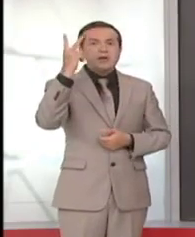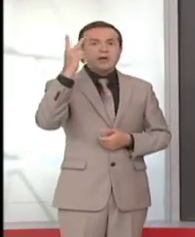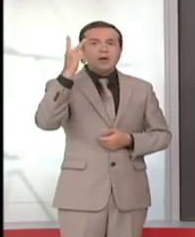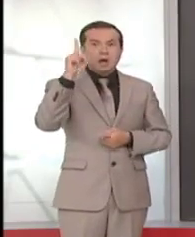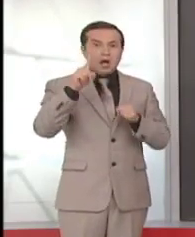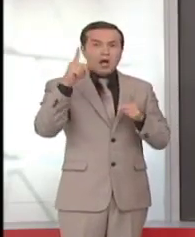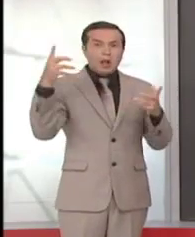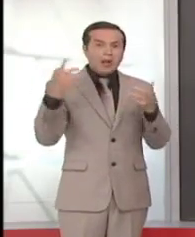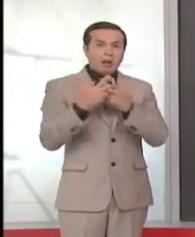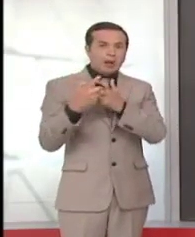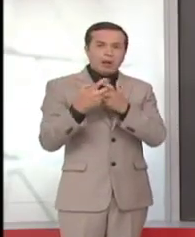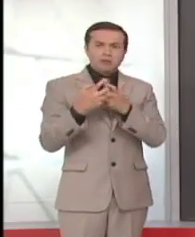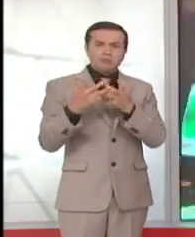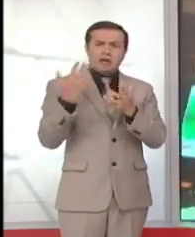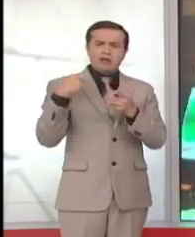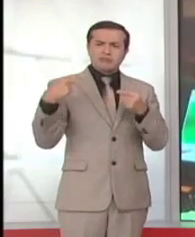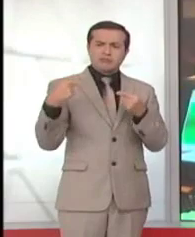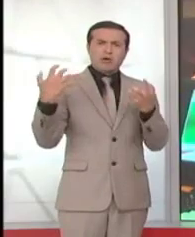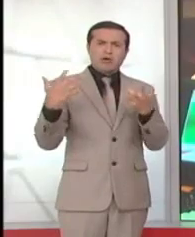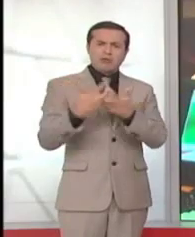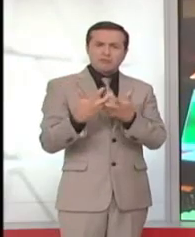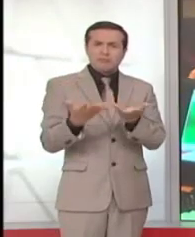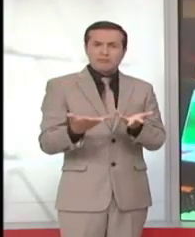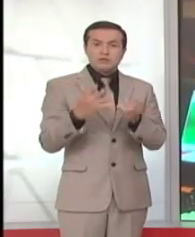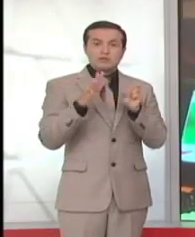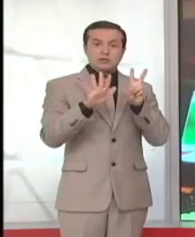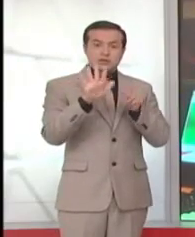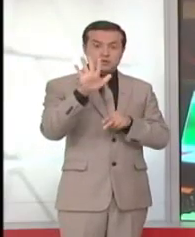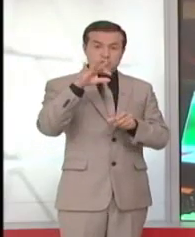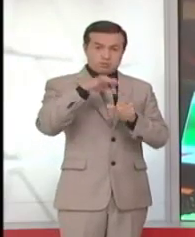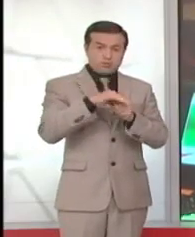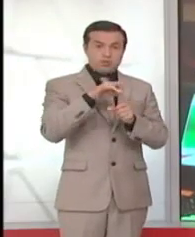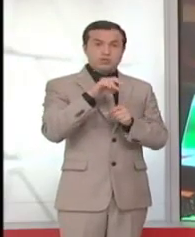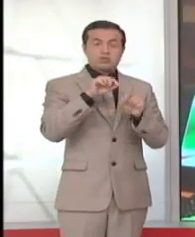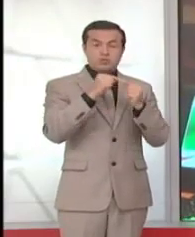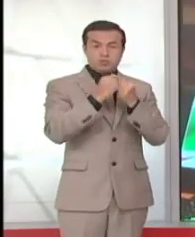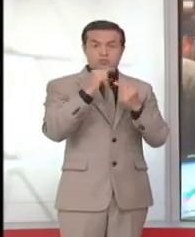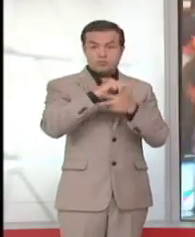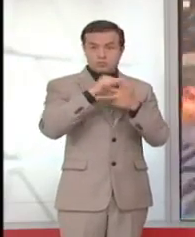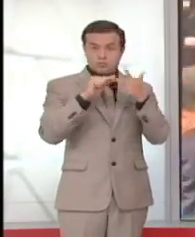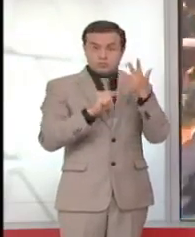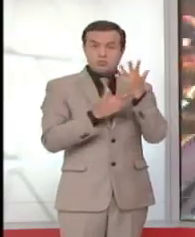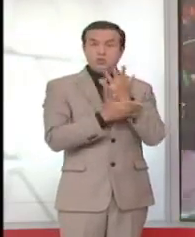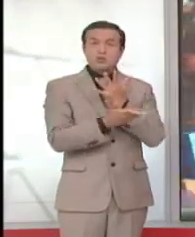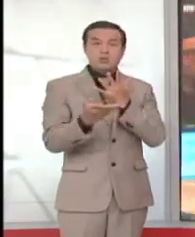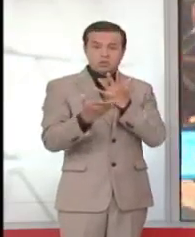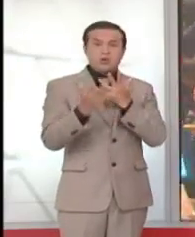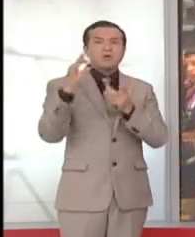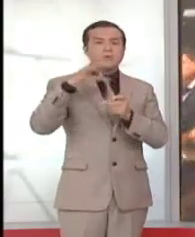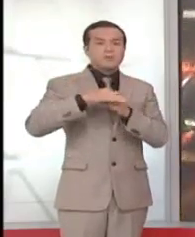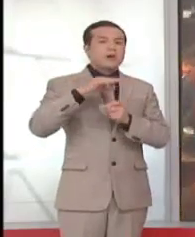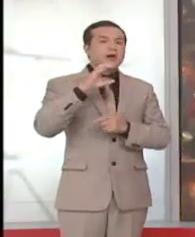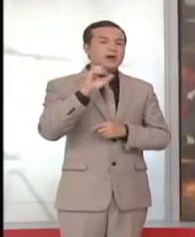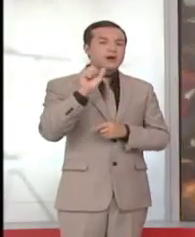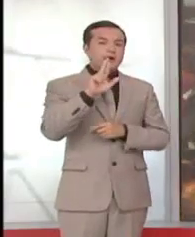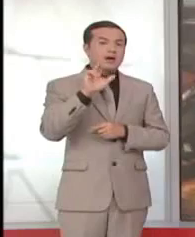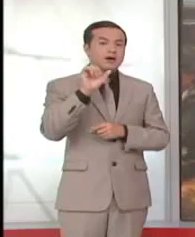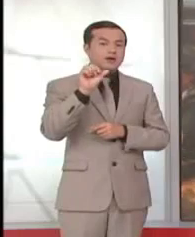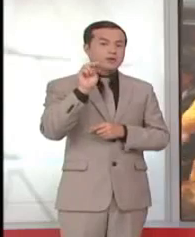se unieron. 75 votos de Creo, Alianza País, Elvin y Badi, dieron lugar a la elección de María José Carrión como presidenta de la Comisión de Derecho